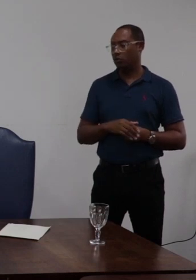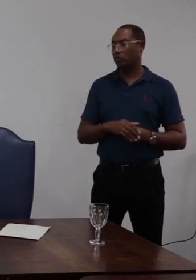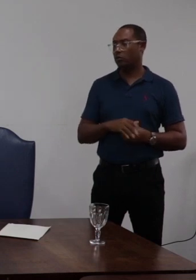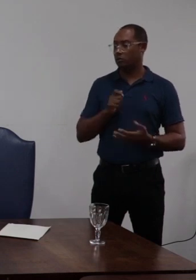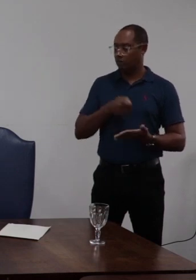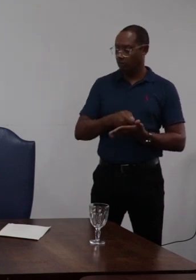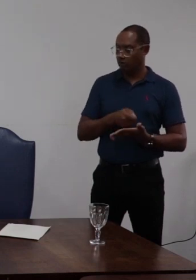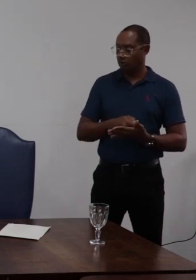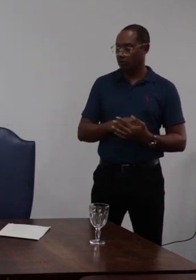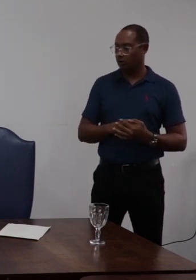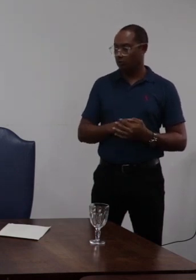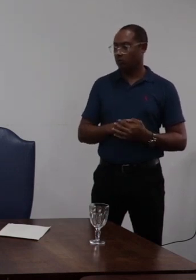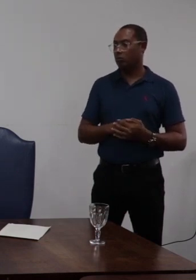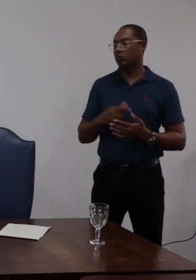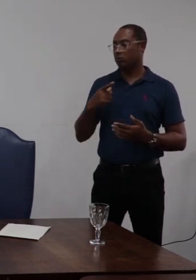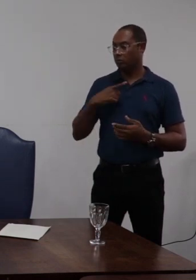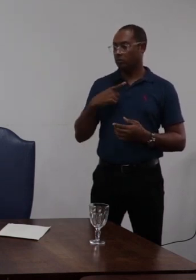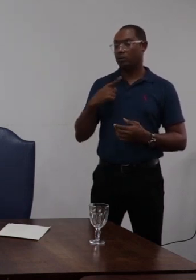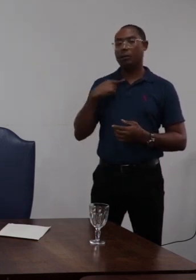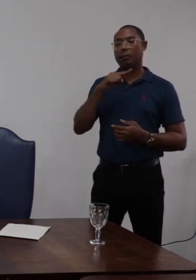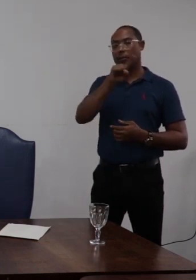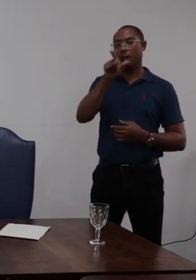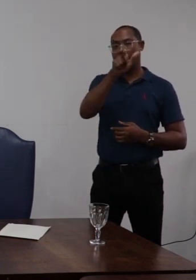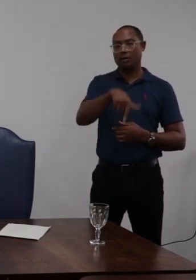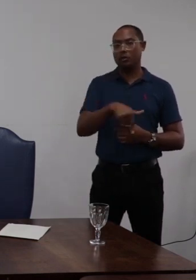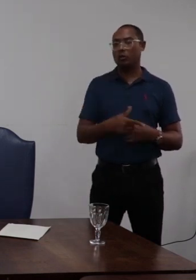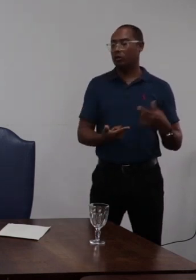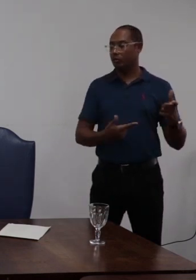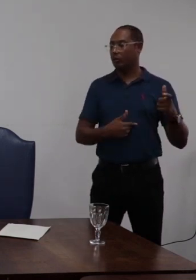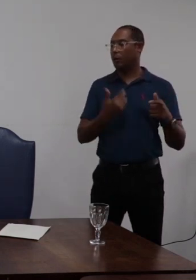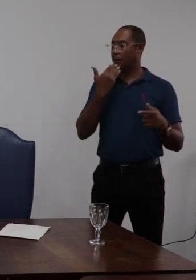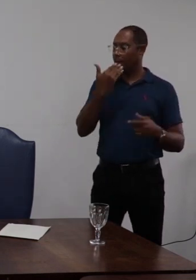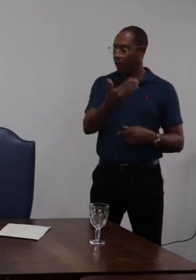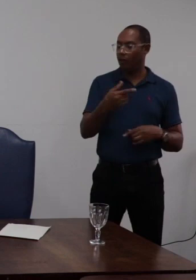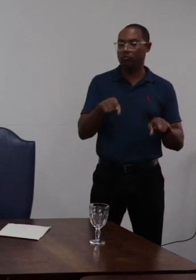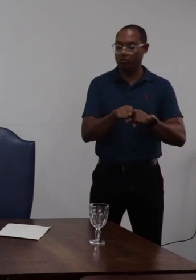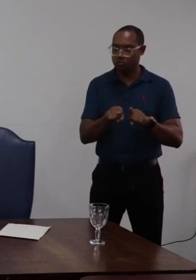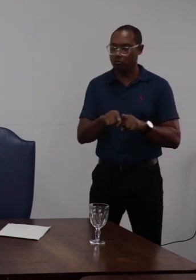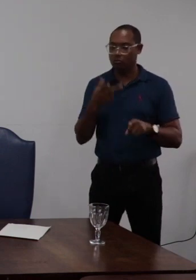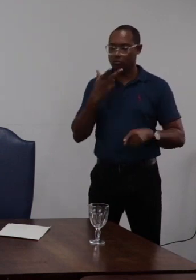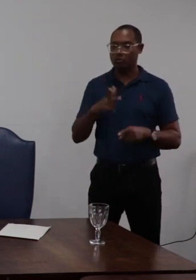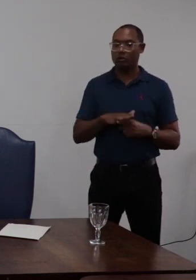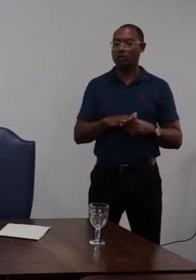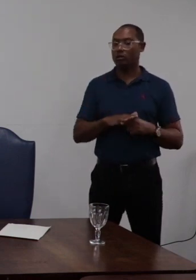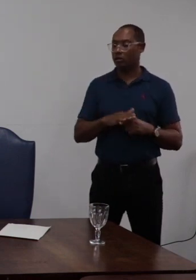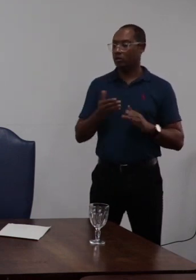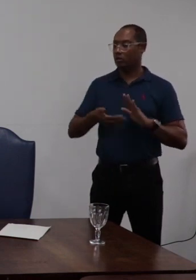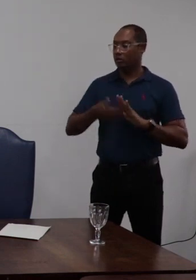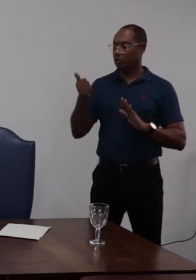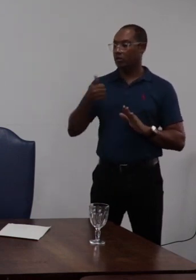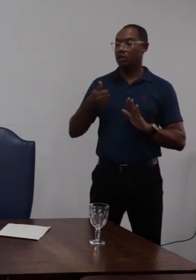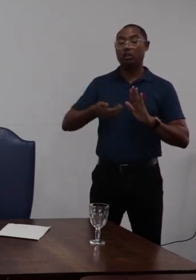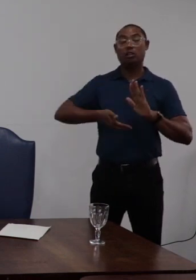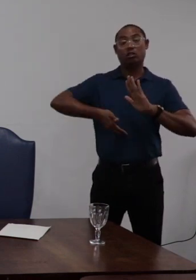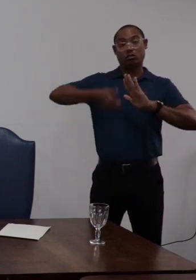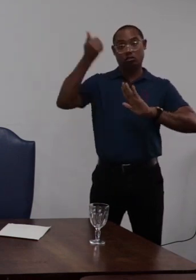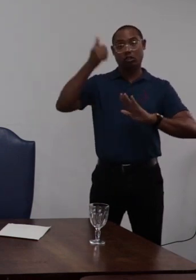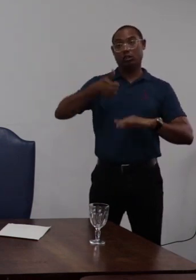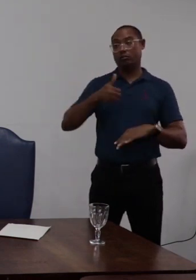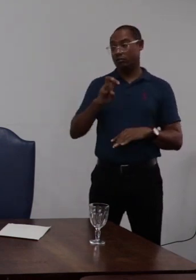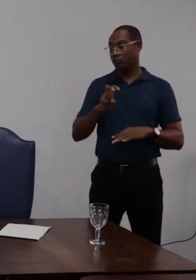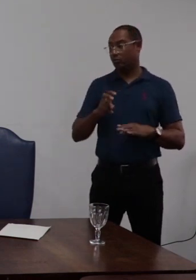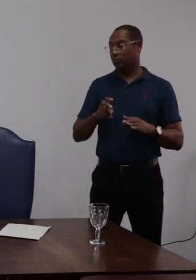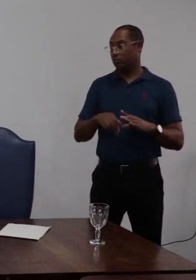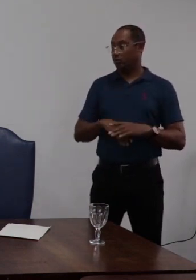impetrado pelo interessado que solicita portanto a suspensão das penalidades ou